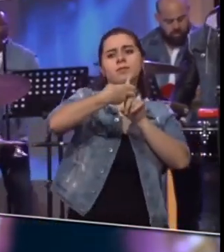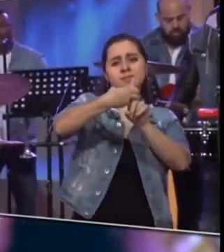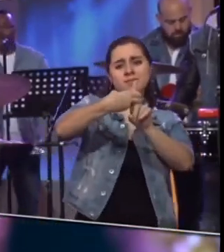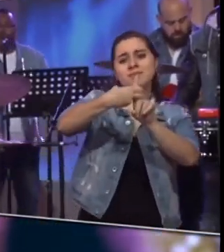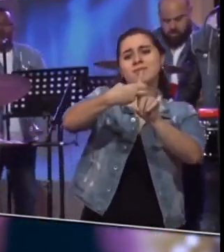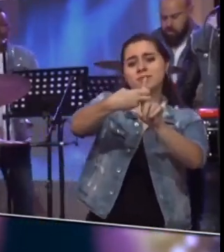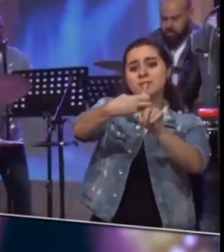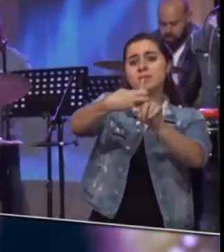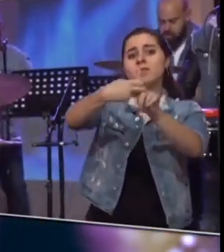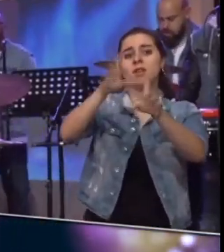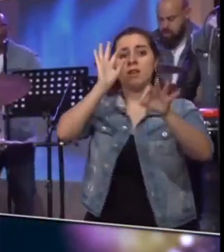bruma y bruma